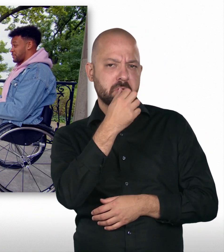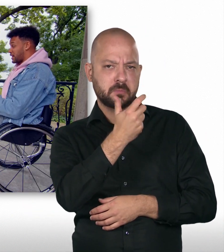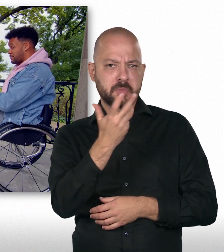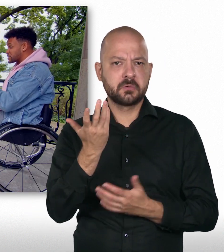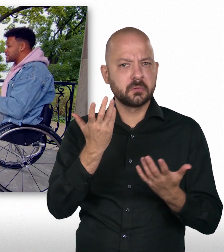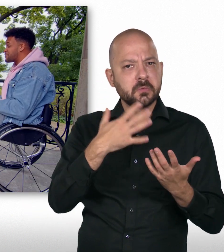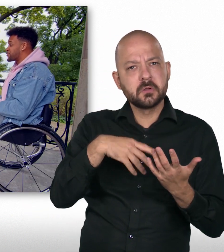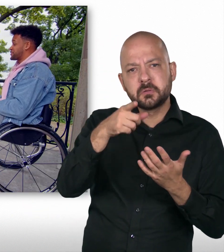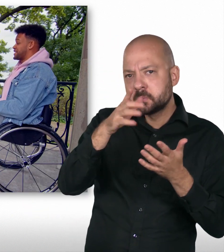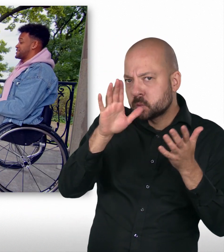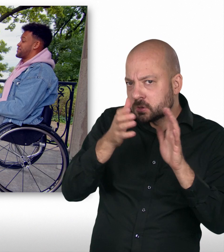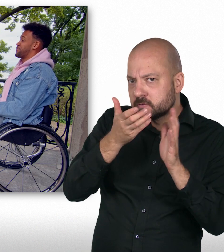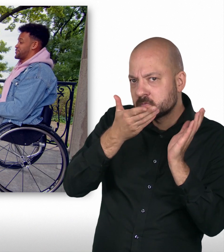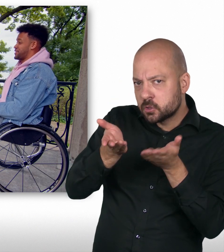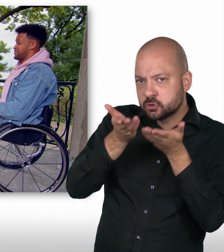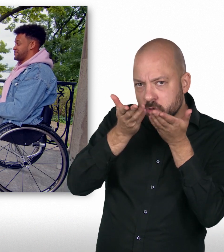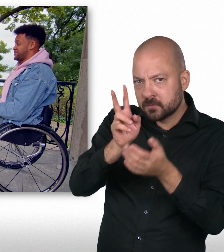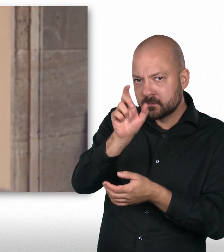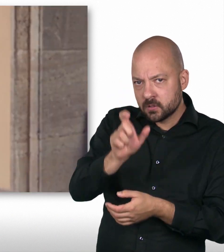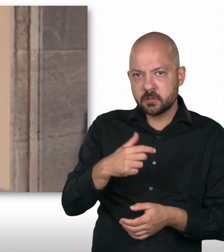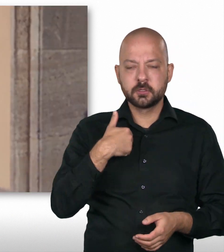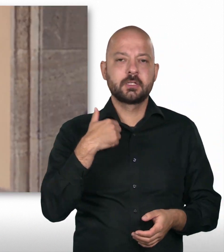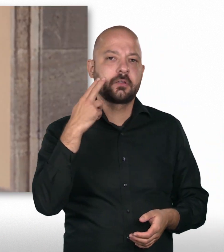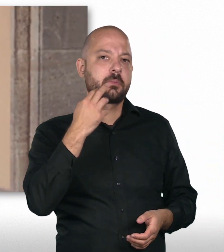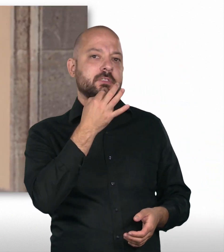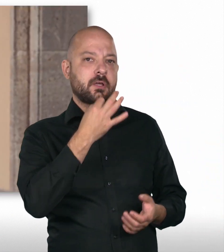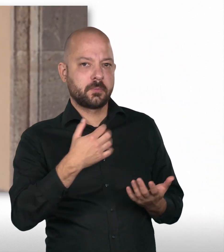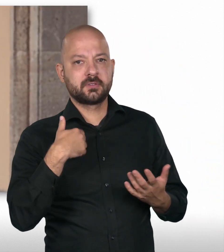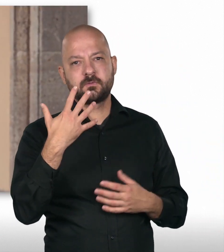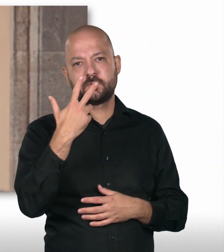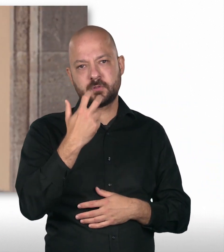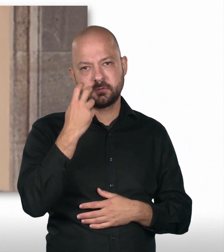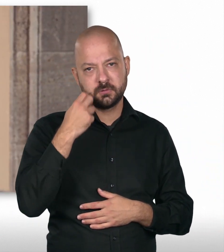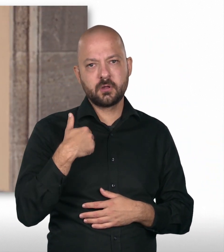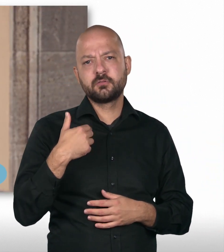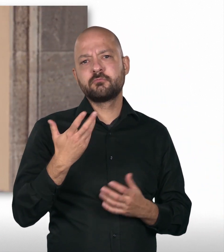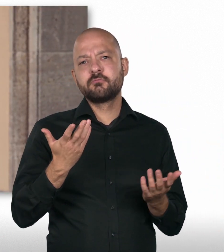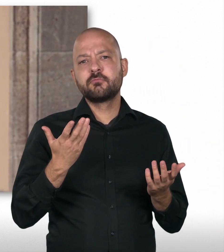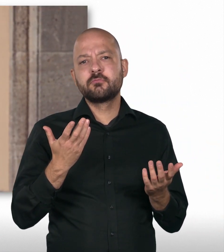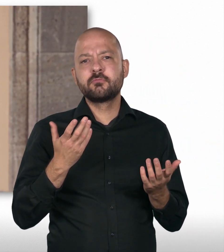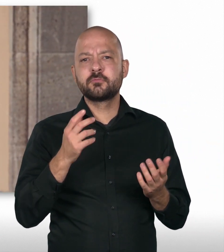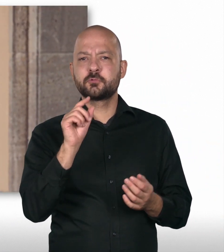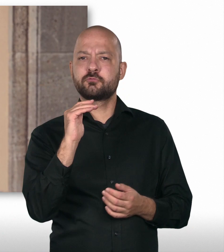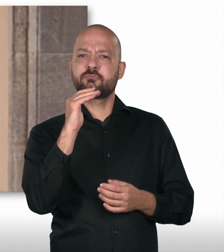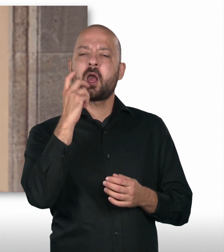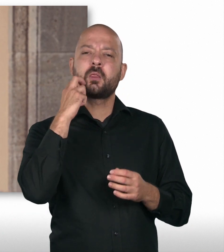Fragen. Magst du dich einmal kurz selber vorstellen? Ja, ich heiße Sabine. Ich bin 35, damit leicht über den